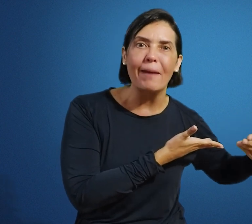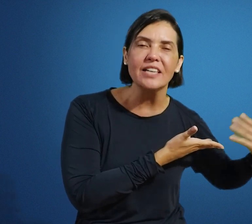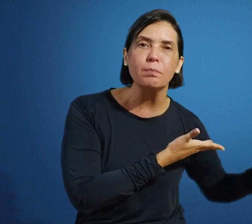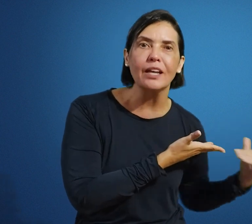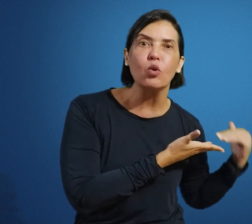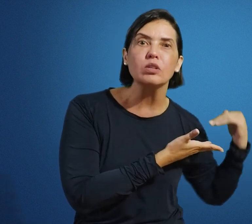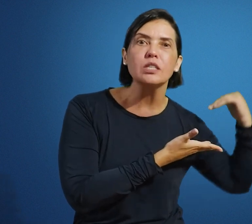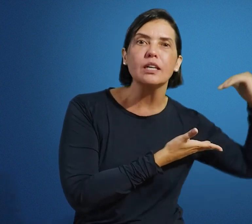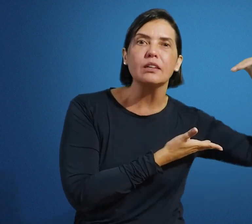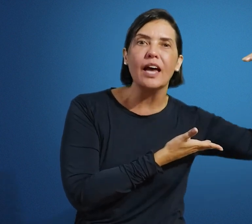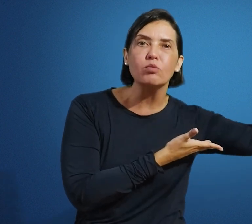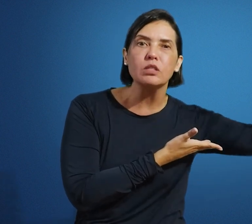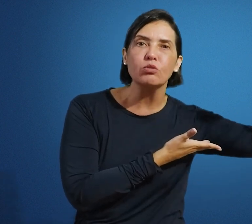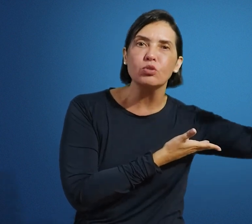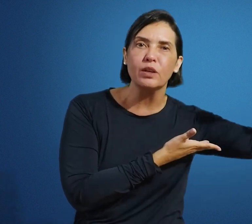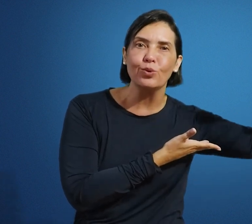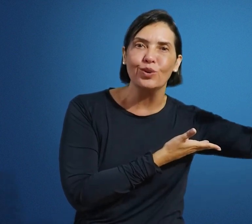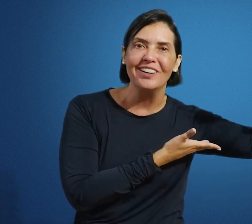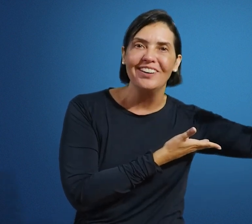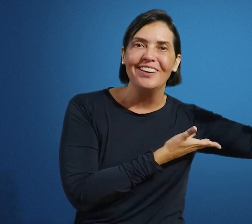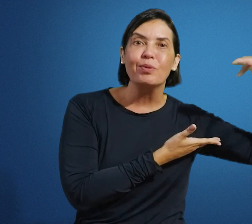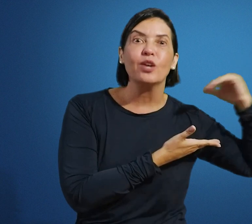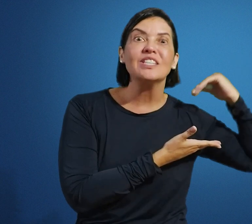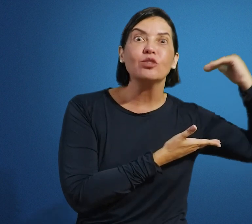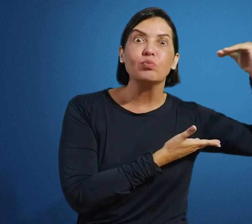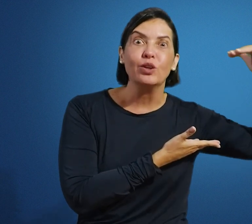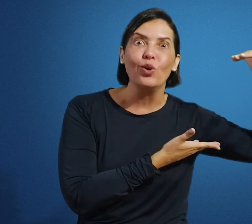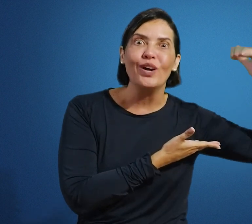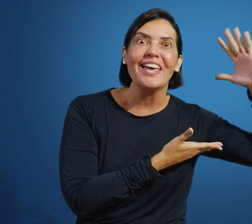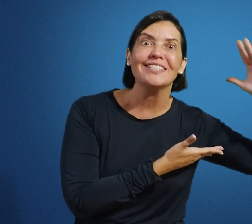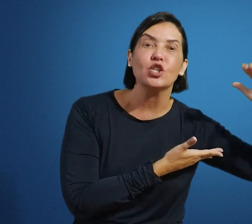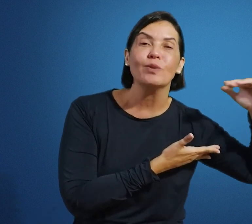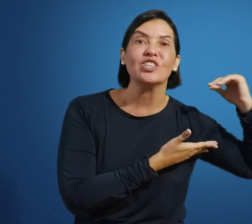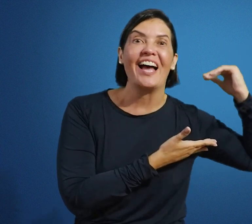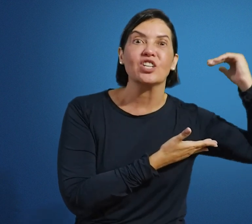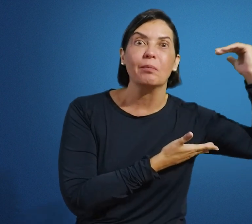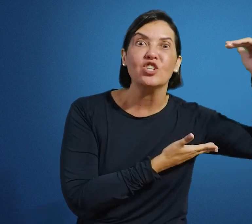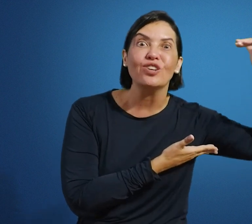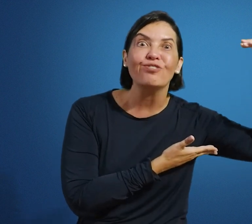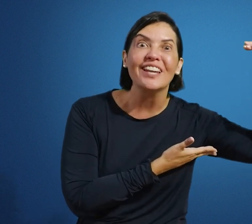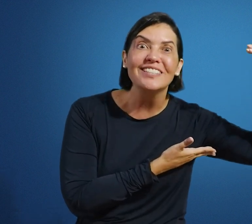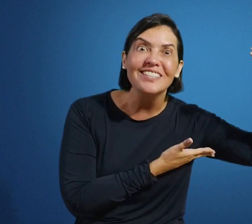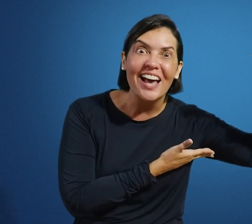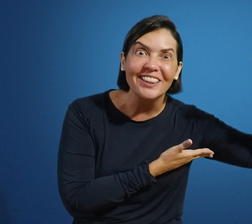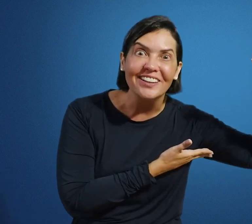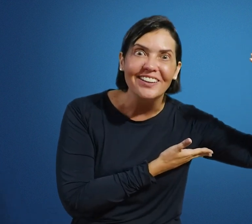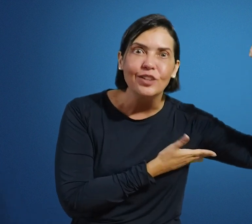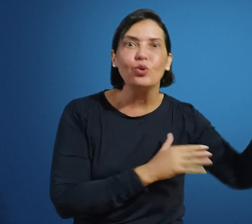base para ele conseguir entrar no ensino superior. Porque no ensino superior, existe uma didática também diferenciada do